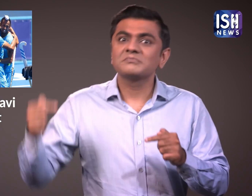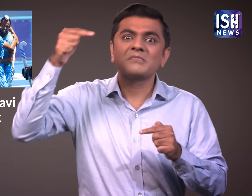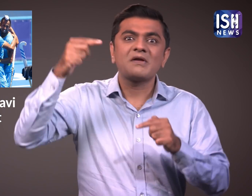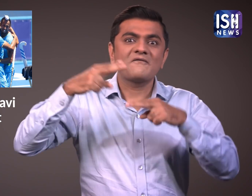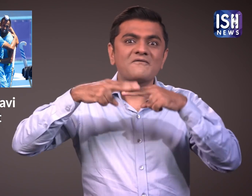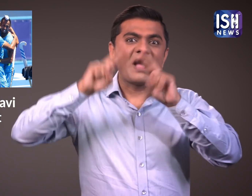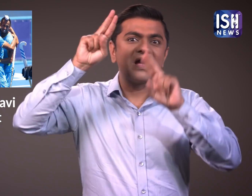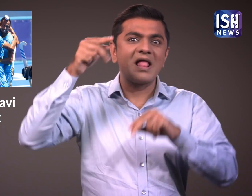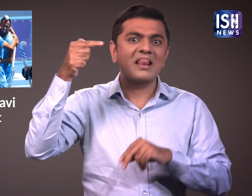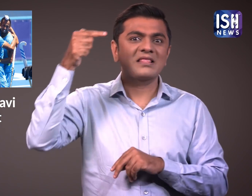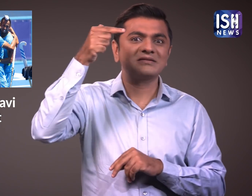है।